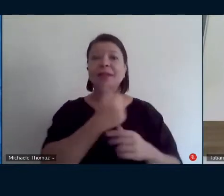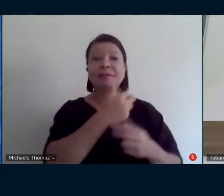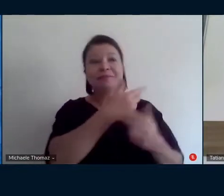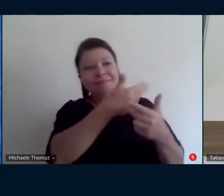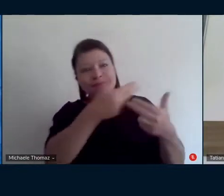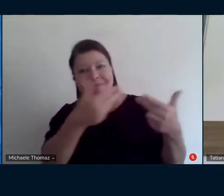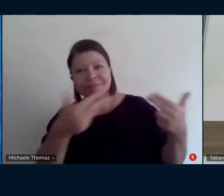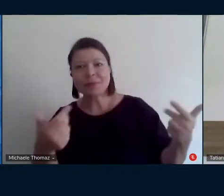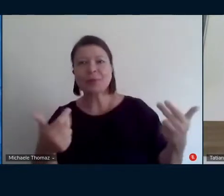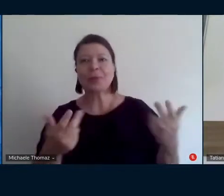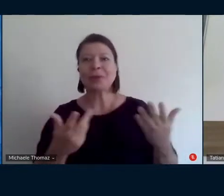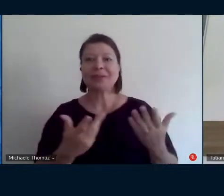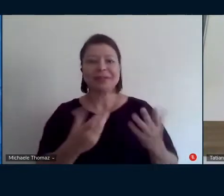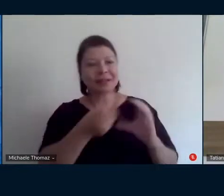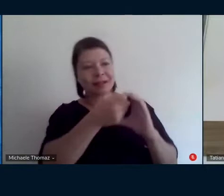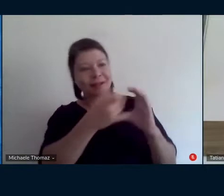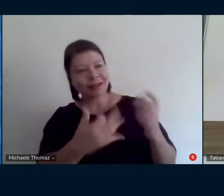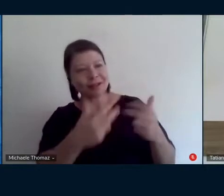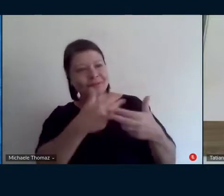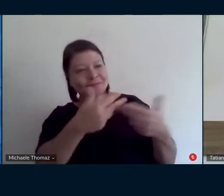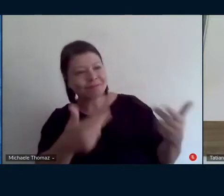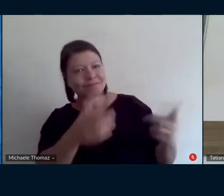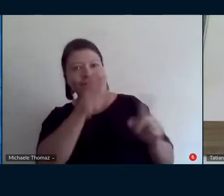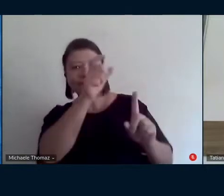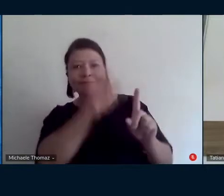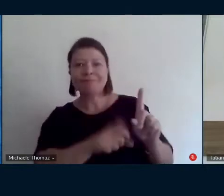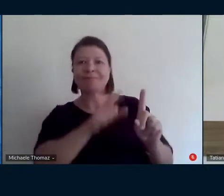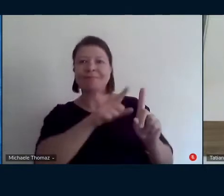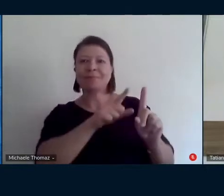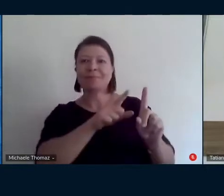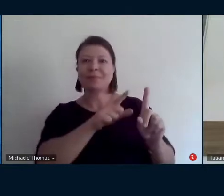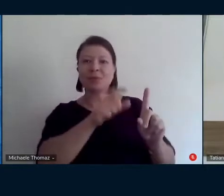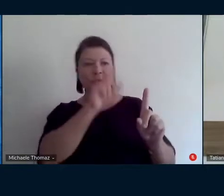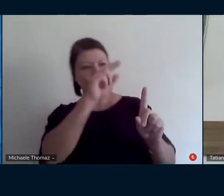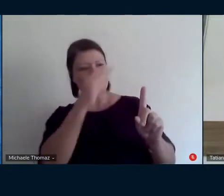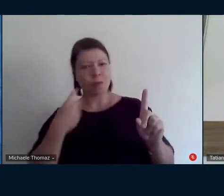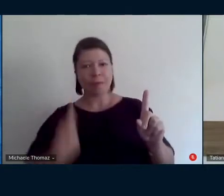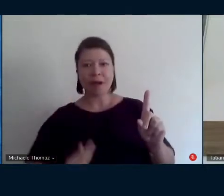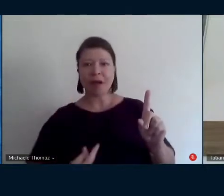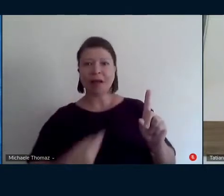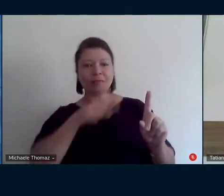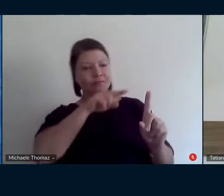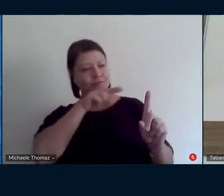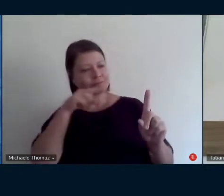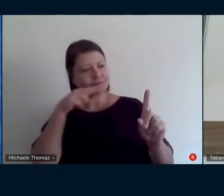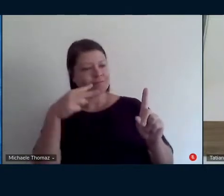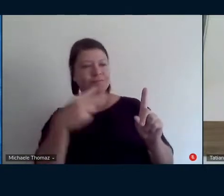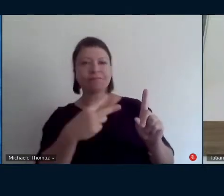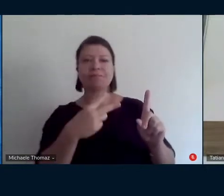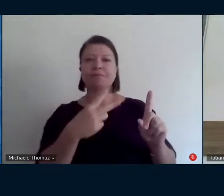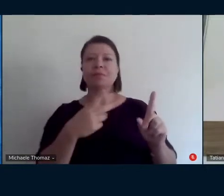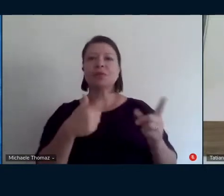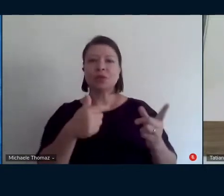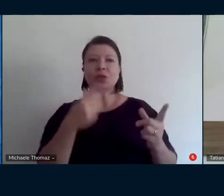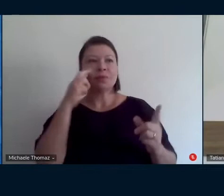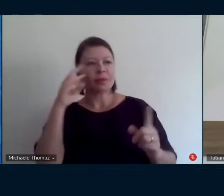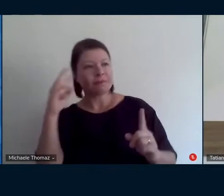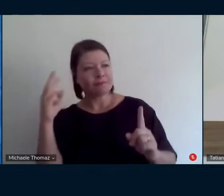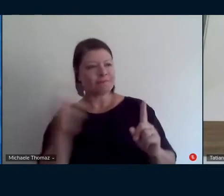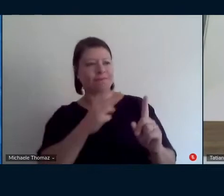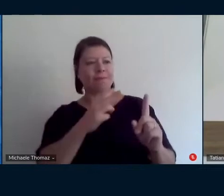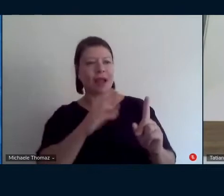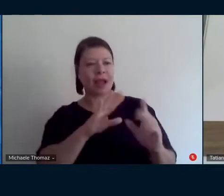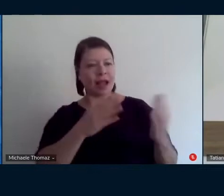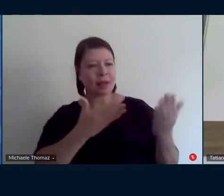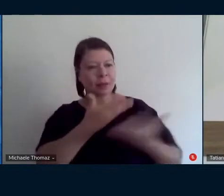faz com que a gente pense a extrema necessidade de um olhar mais interseccional mesmo pra ela pra escola né pros